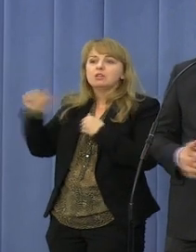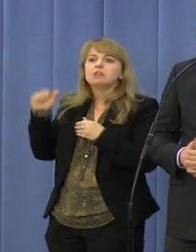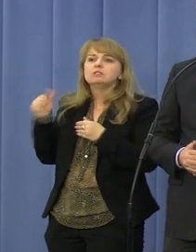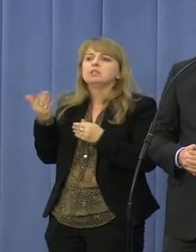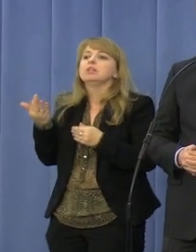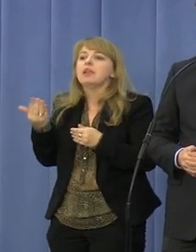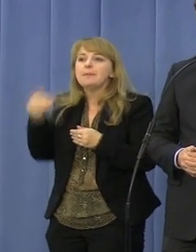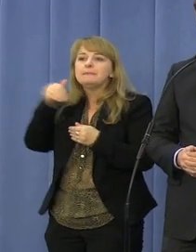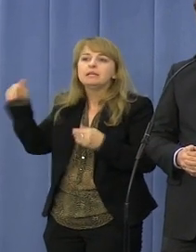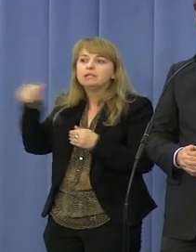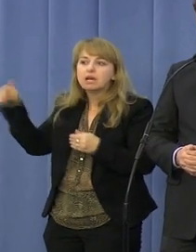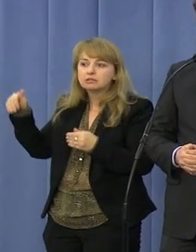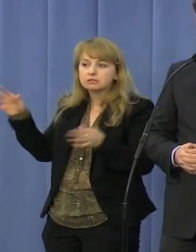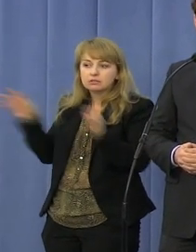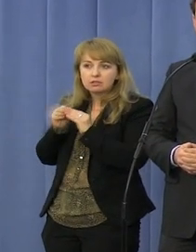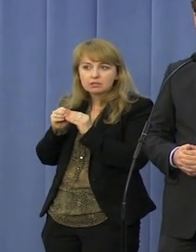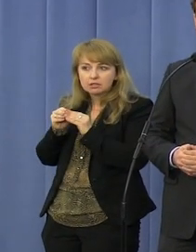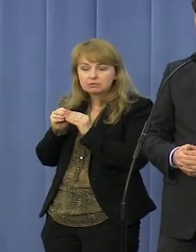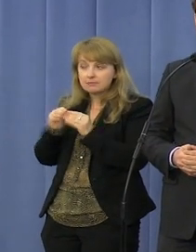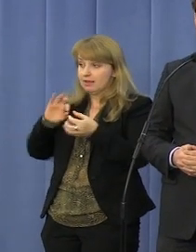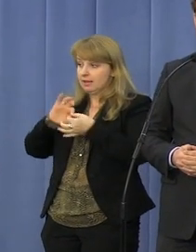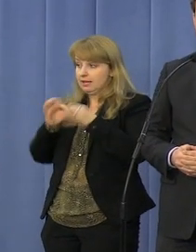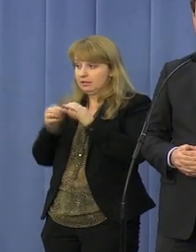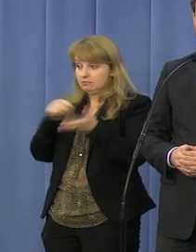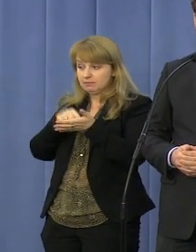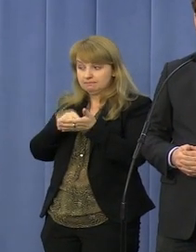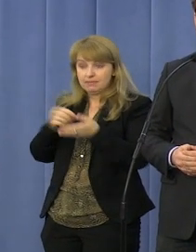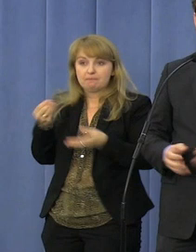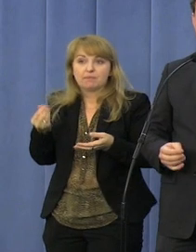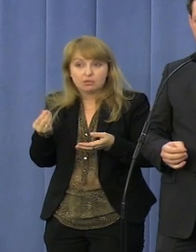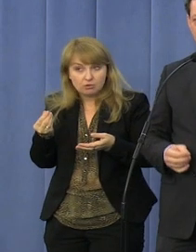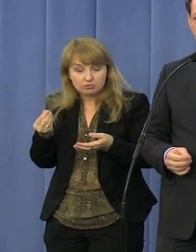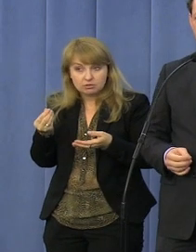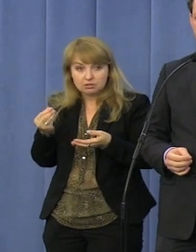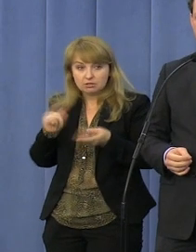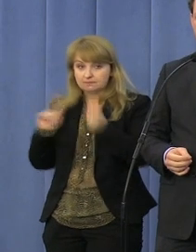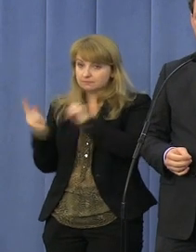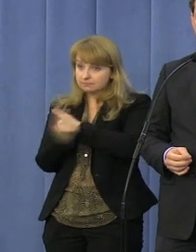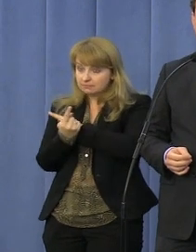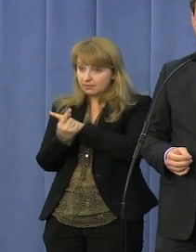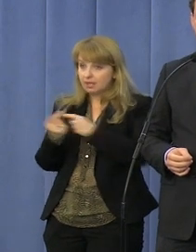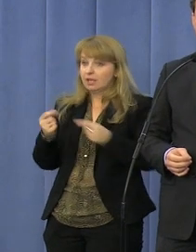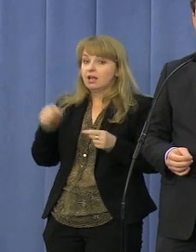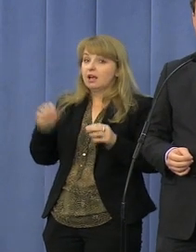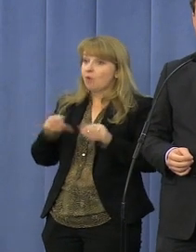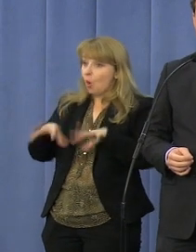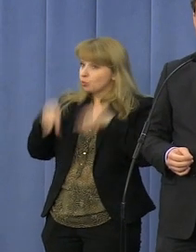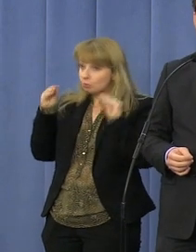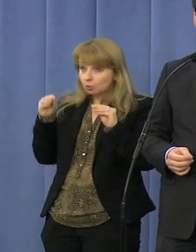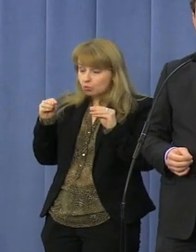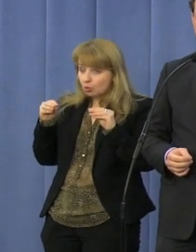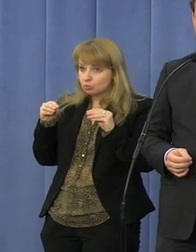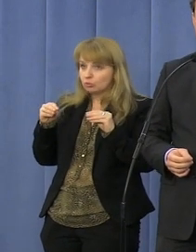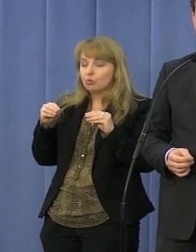kilkudziesięciu miliardów złotych. Gdyby te pieniądze były przeznaczone od samego początku